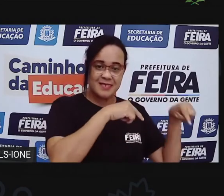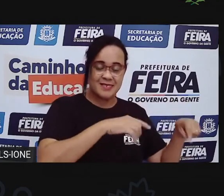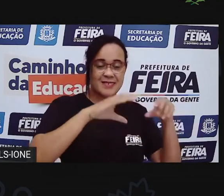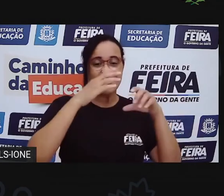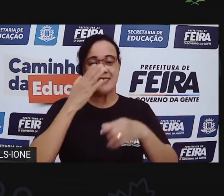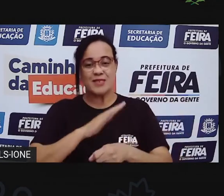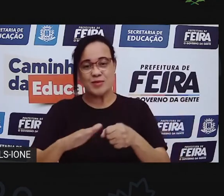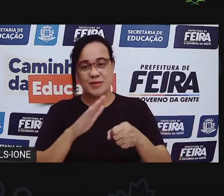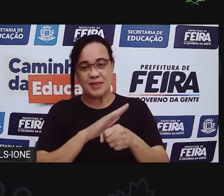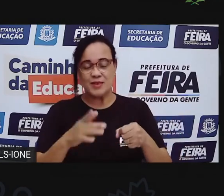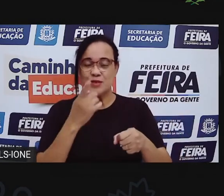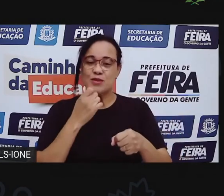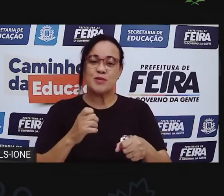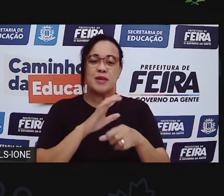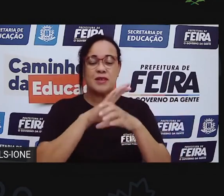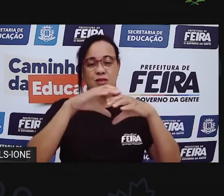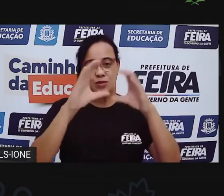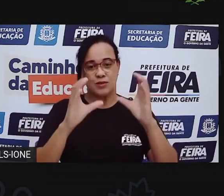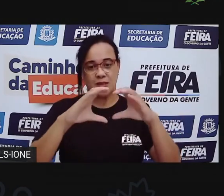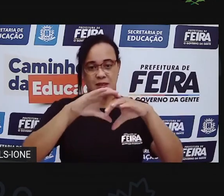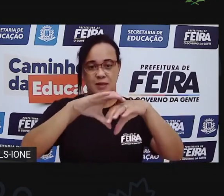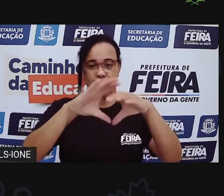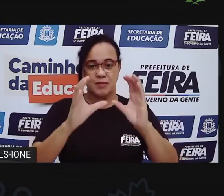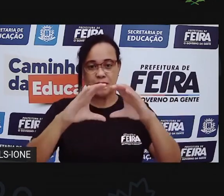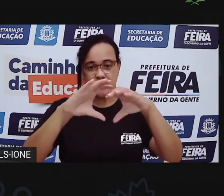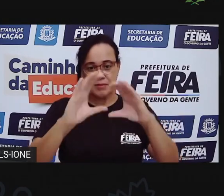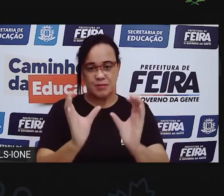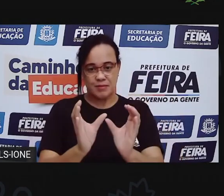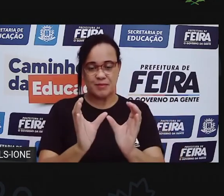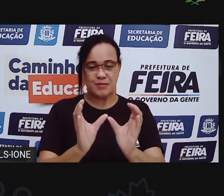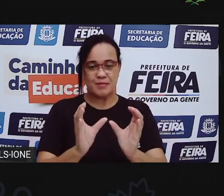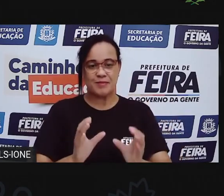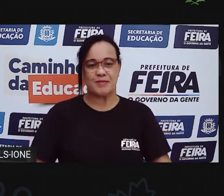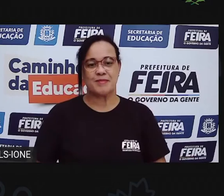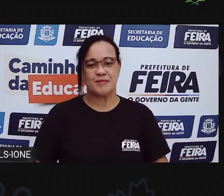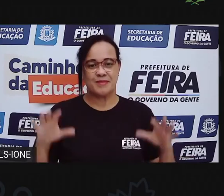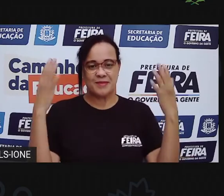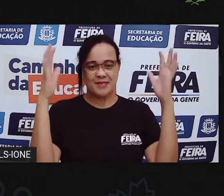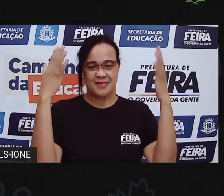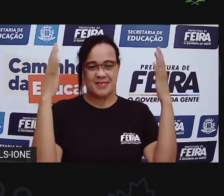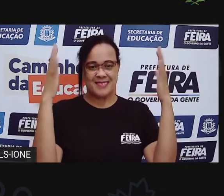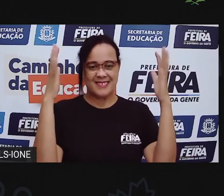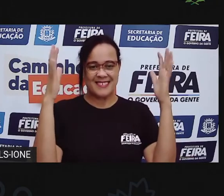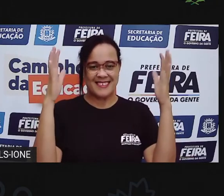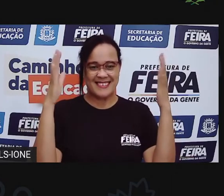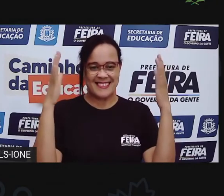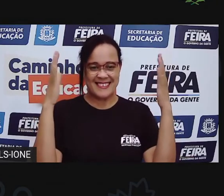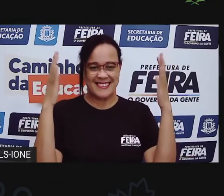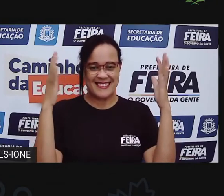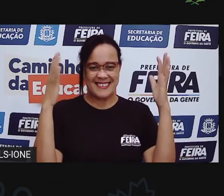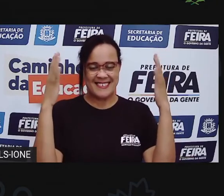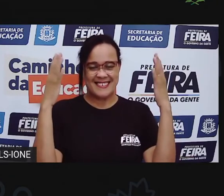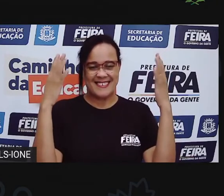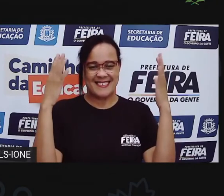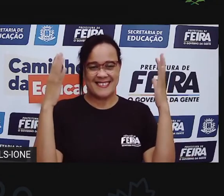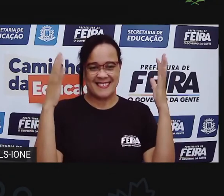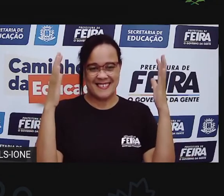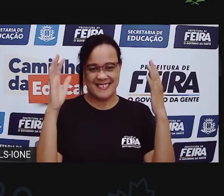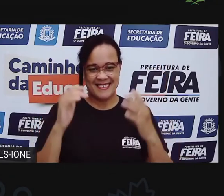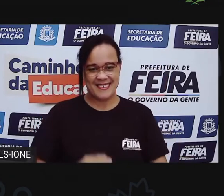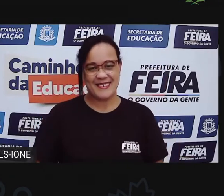Caqui, tomate, o tomate, o caqui. Ei, eu adorei. Que divertido.